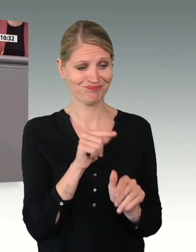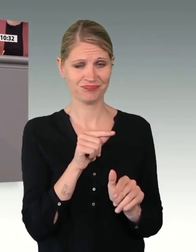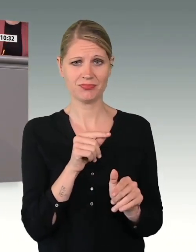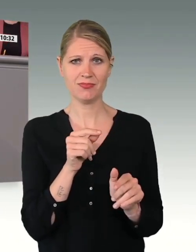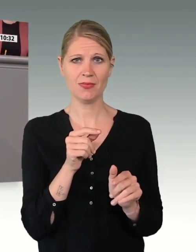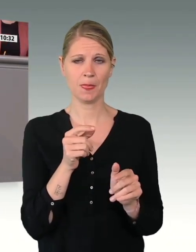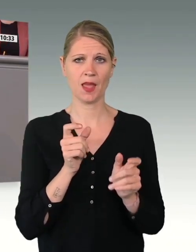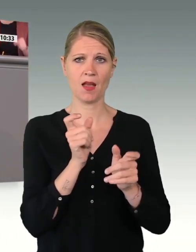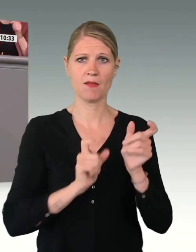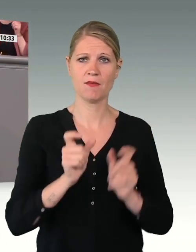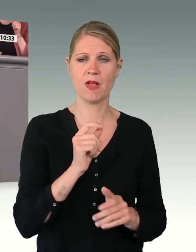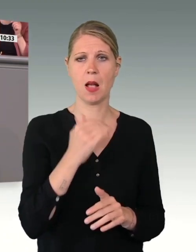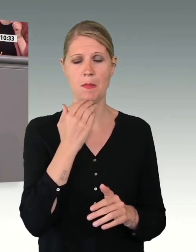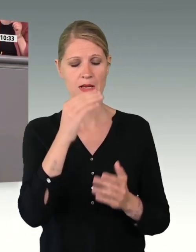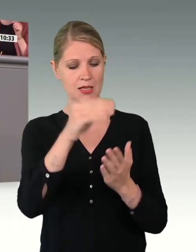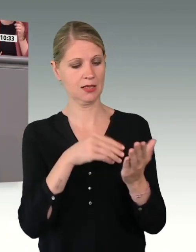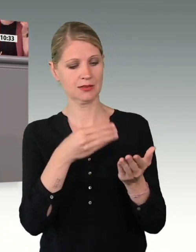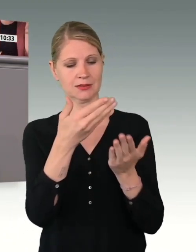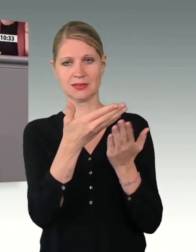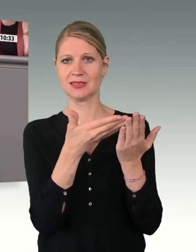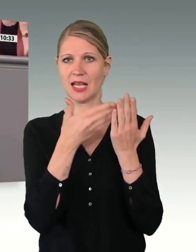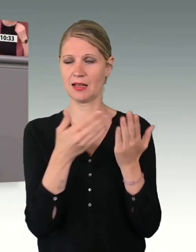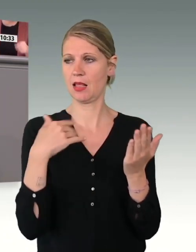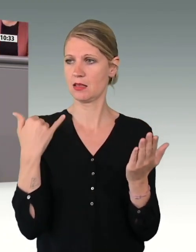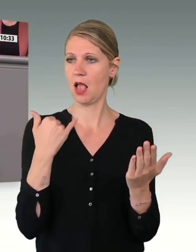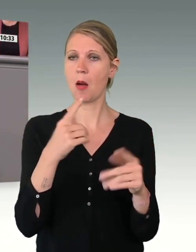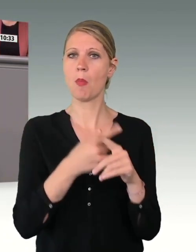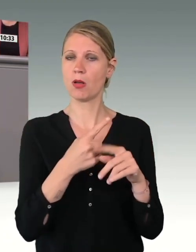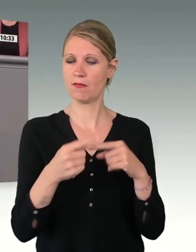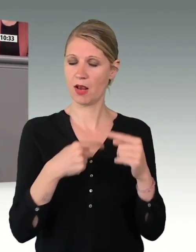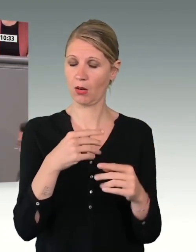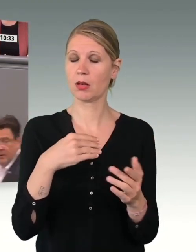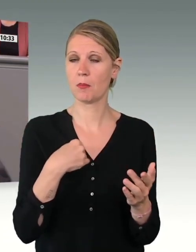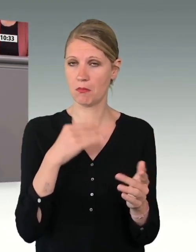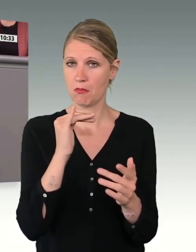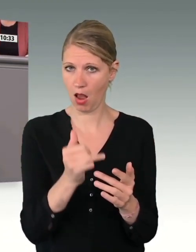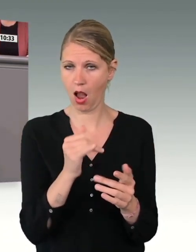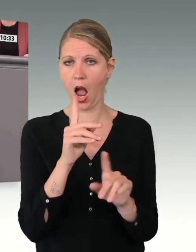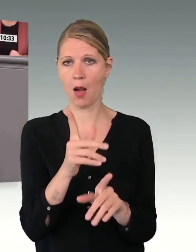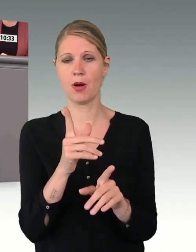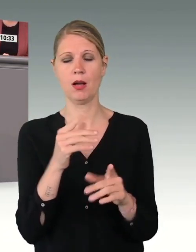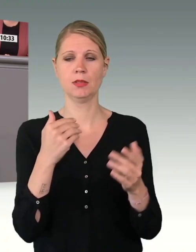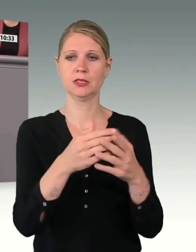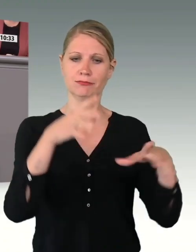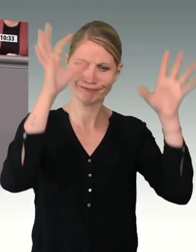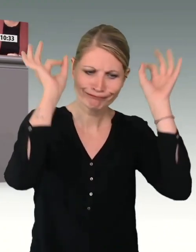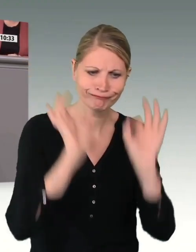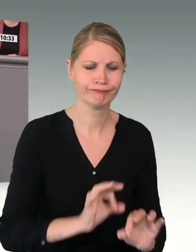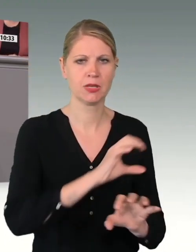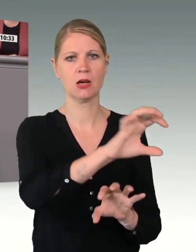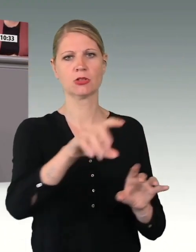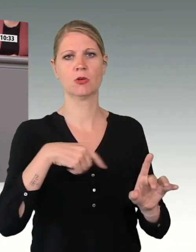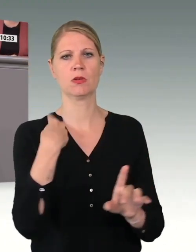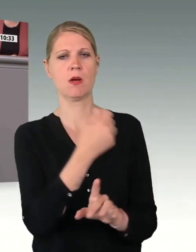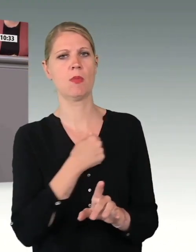auch wenn es im letzten Jahr viele positive Entwicklungen gegeben hat, bis zu einer vollumfänglichen Ausstattung unserer Bundeswehr in allen